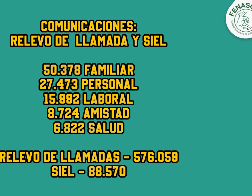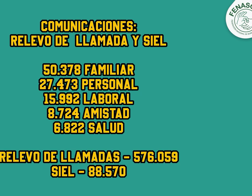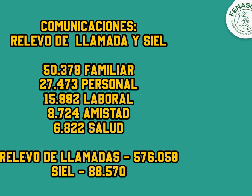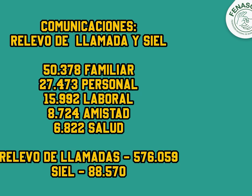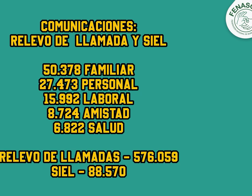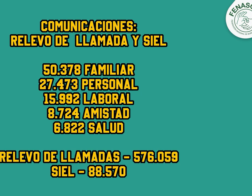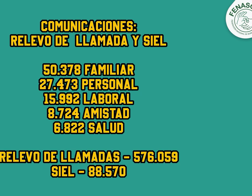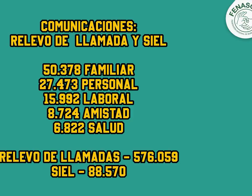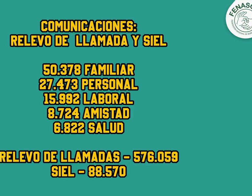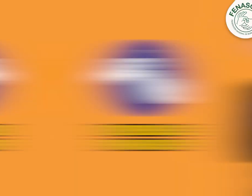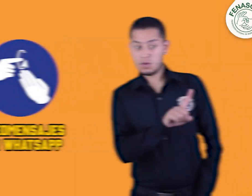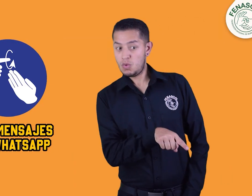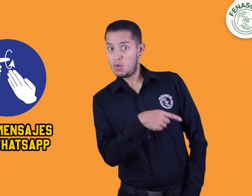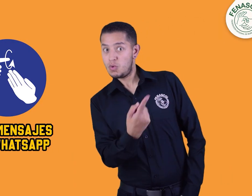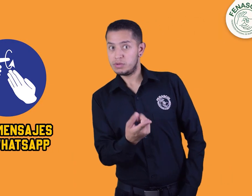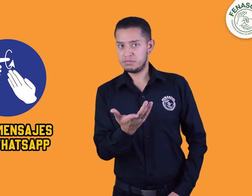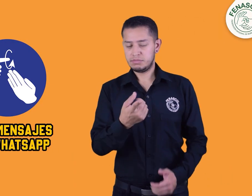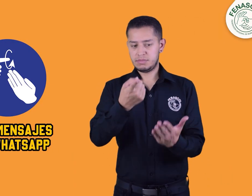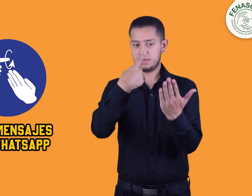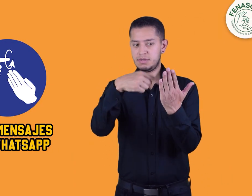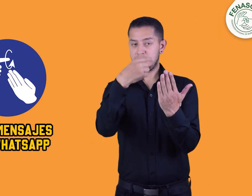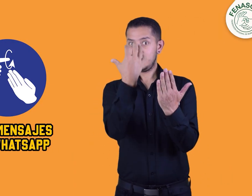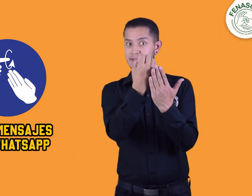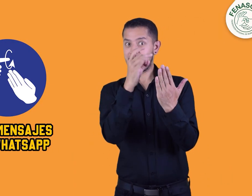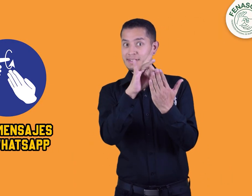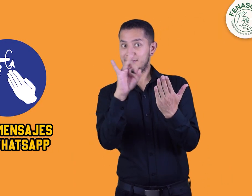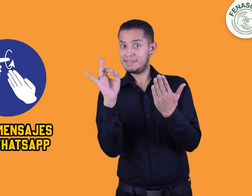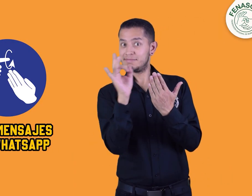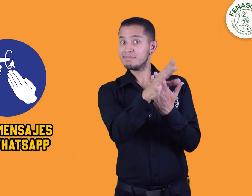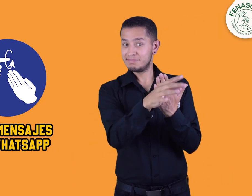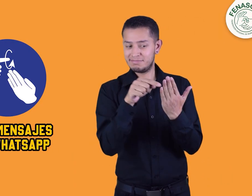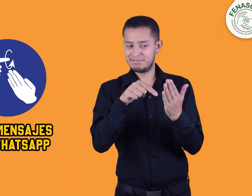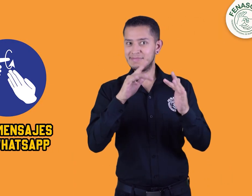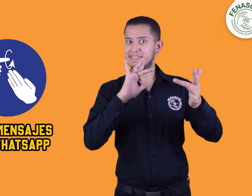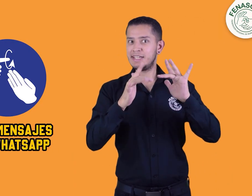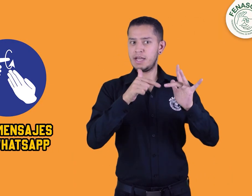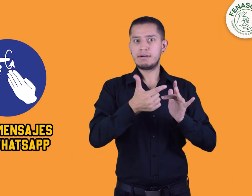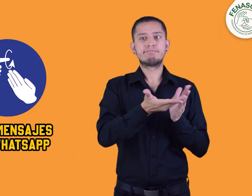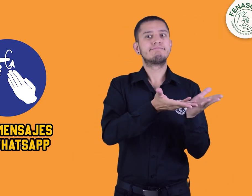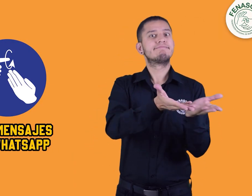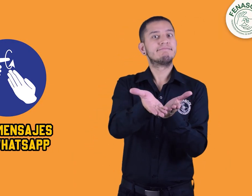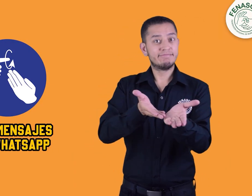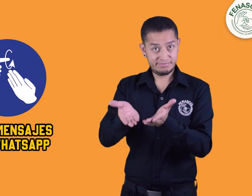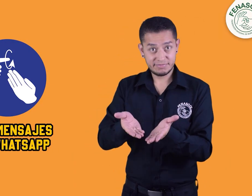,570. En el servicio de videomensajes por WhatsApp,